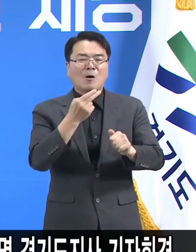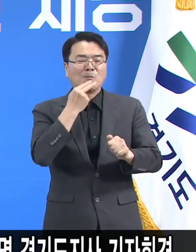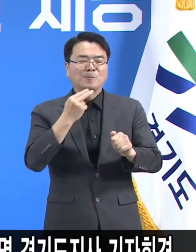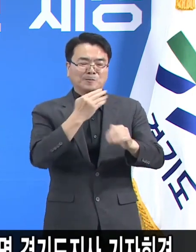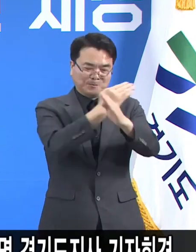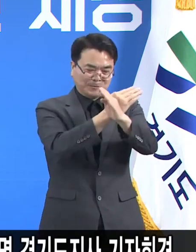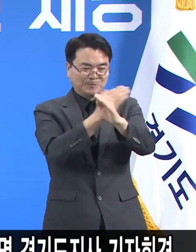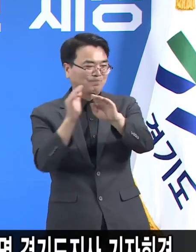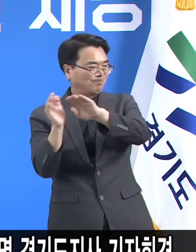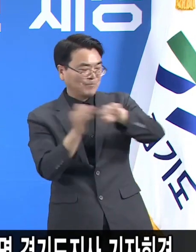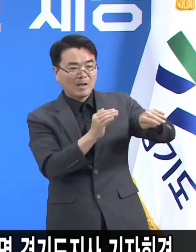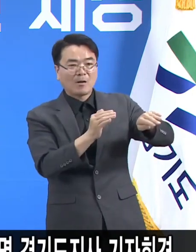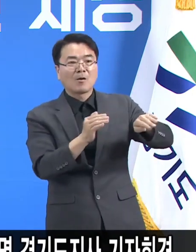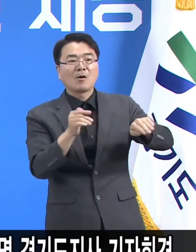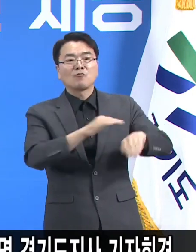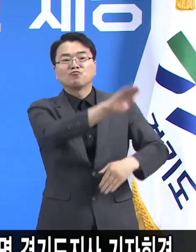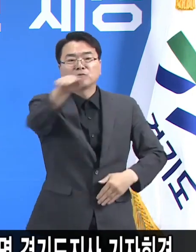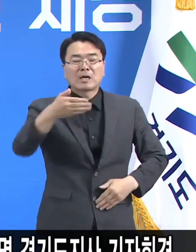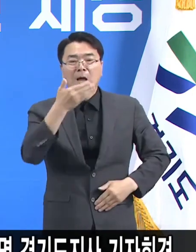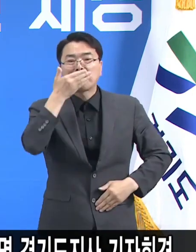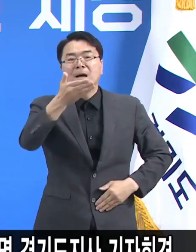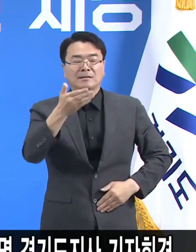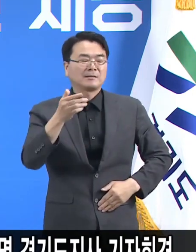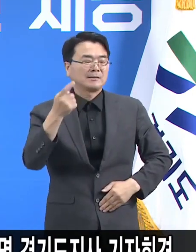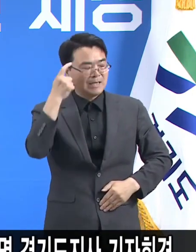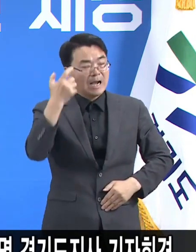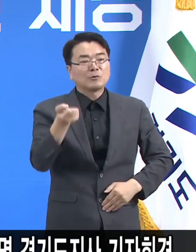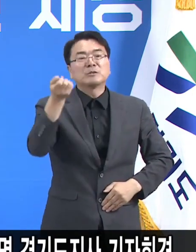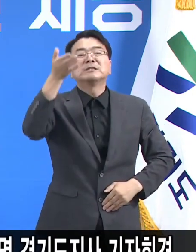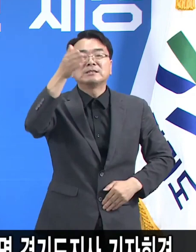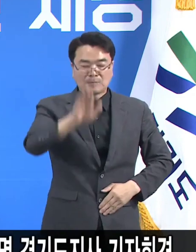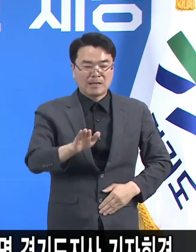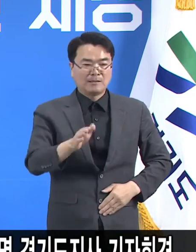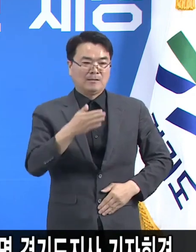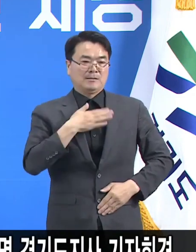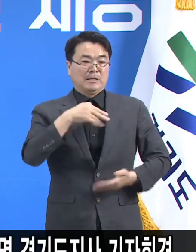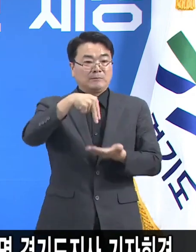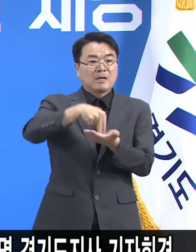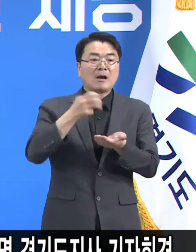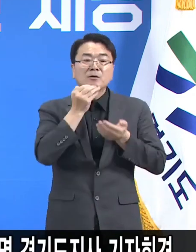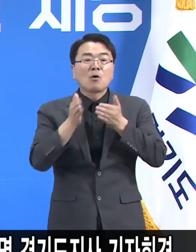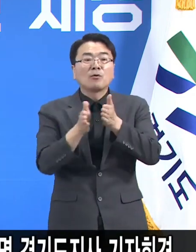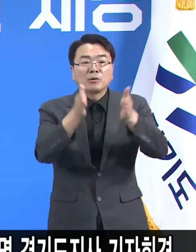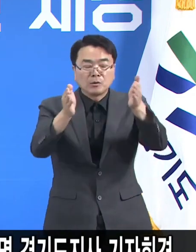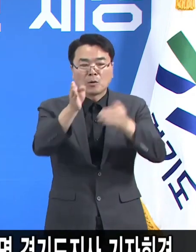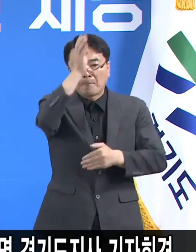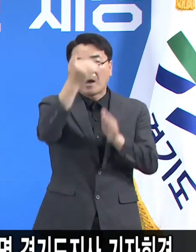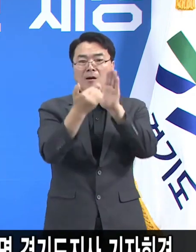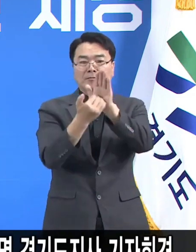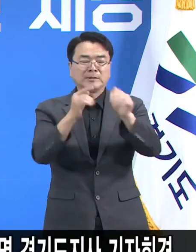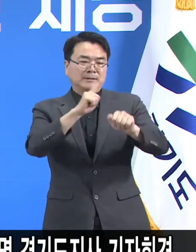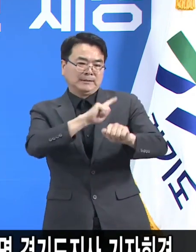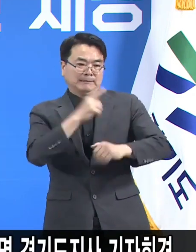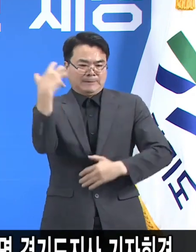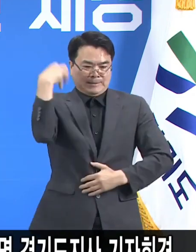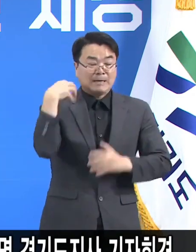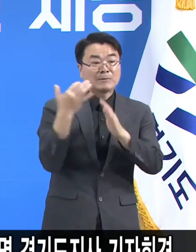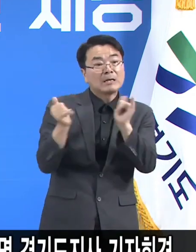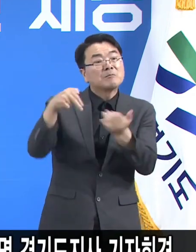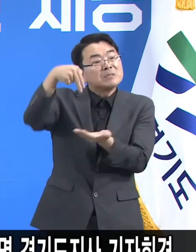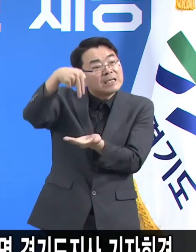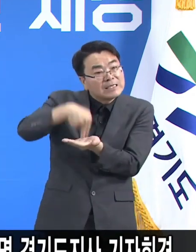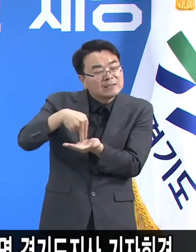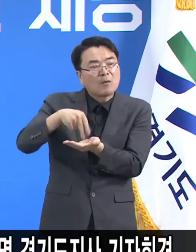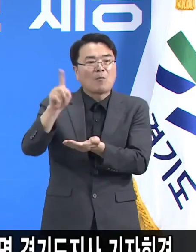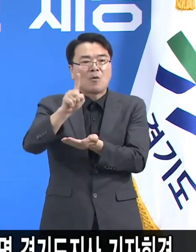거라고 확신합니다. 그러나 방역의 최고 책임자로서 언제나 우리 사회에 가장 나쁜 상황을